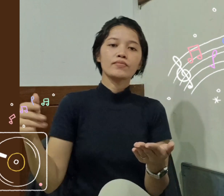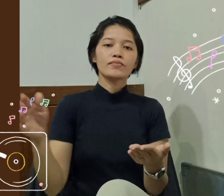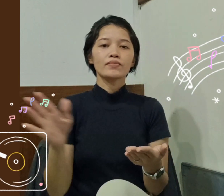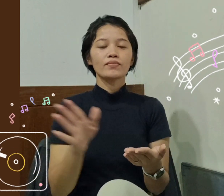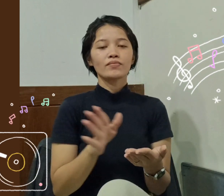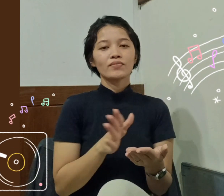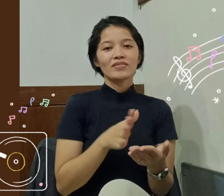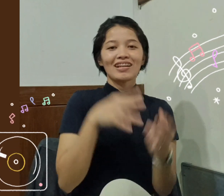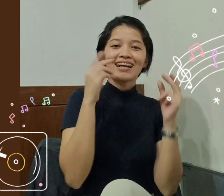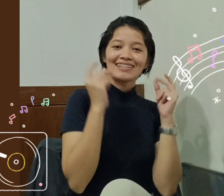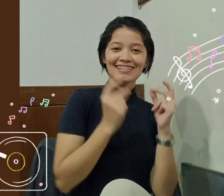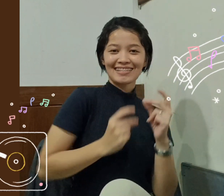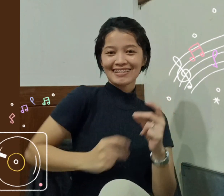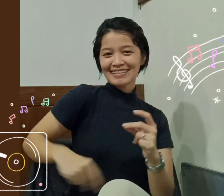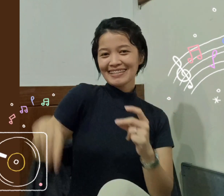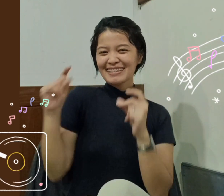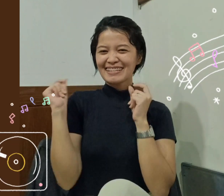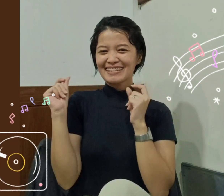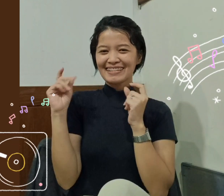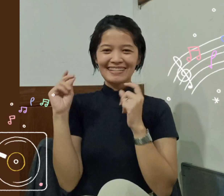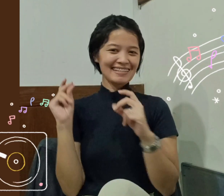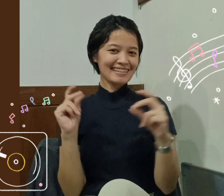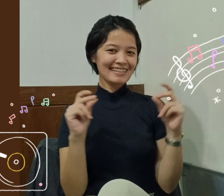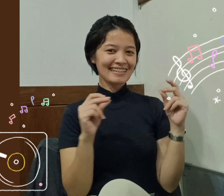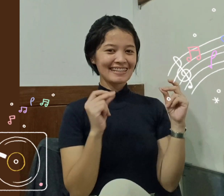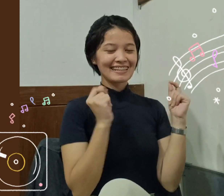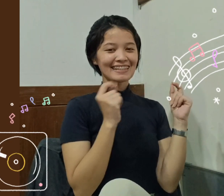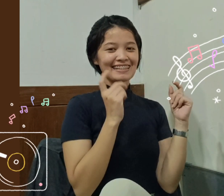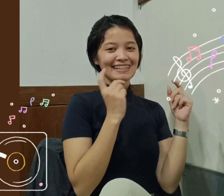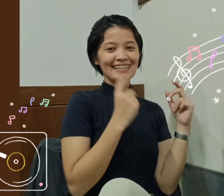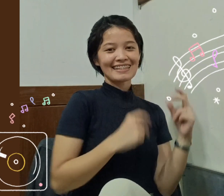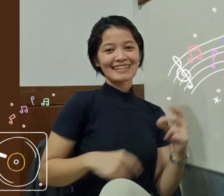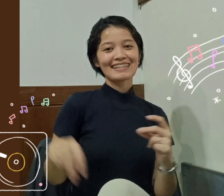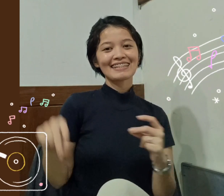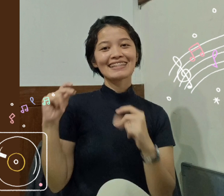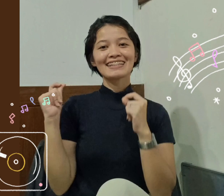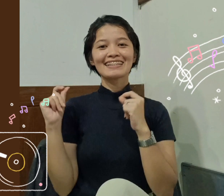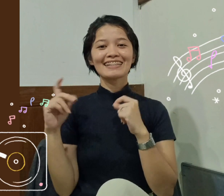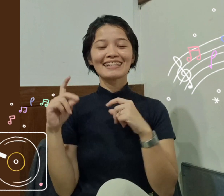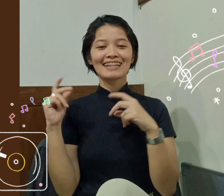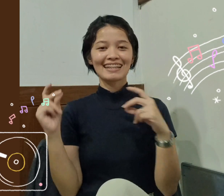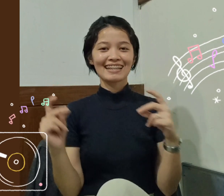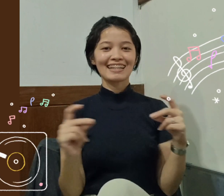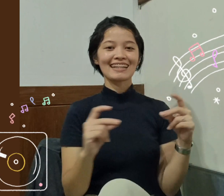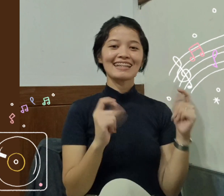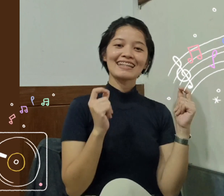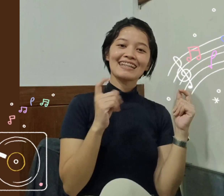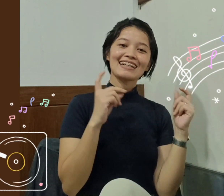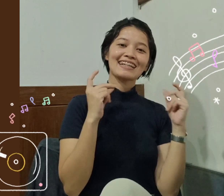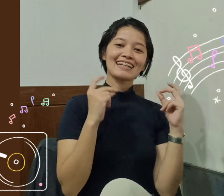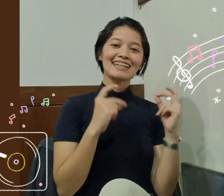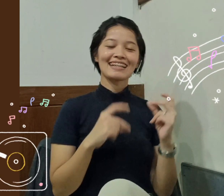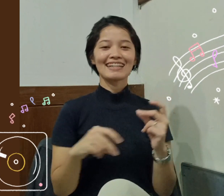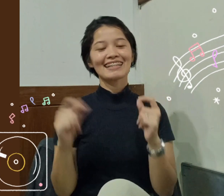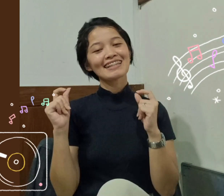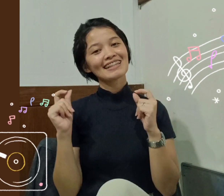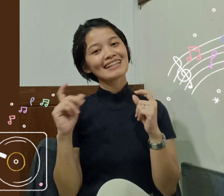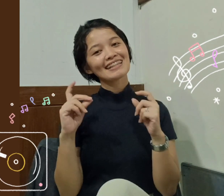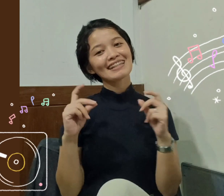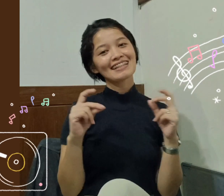-ta-ra-ta-ra La-ta-ra-ta-ra La-ta-ra-ta-ra-ta-ra La-ta-ra